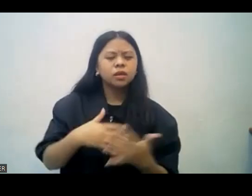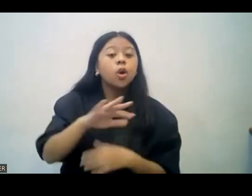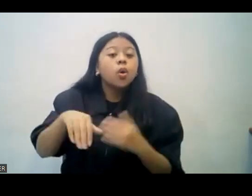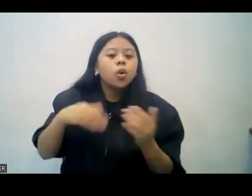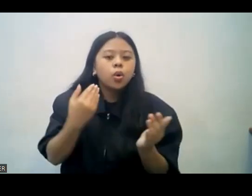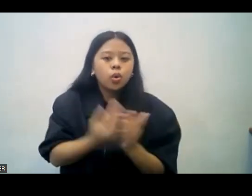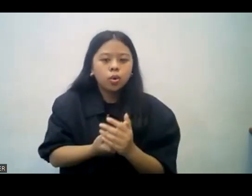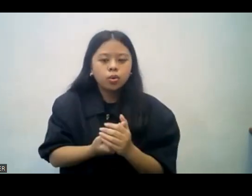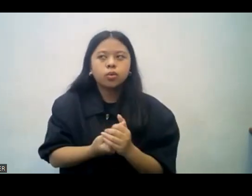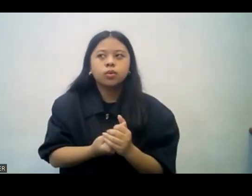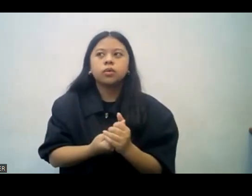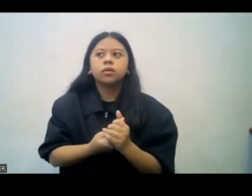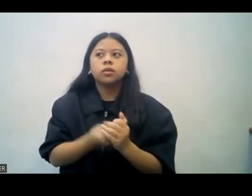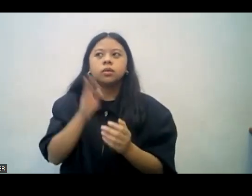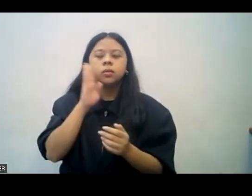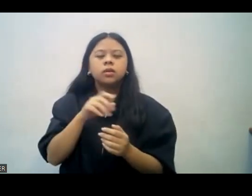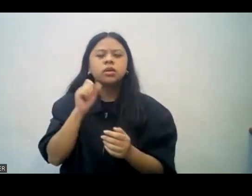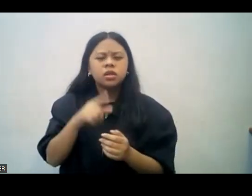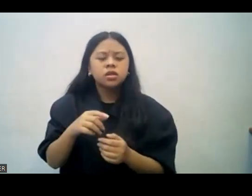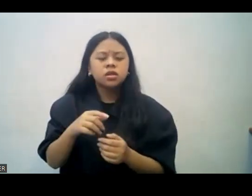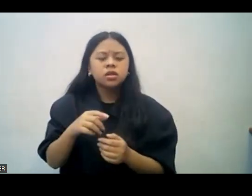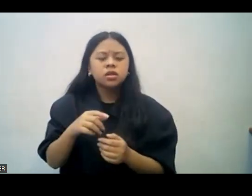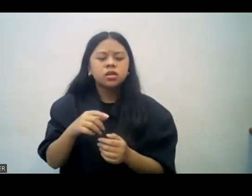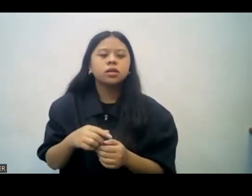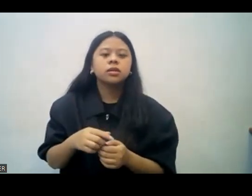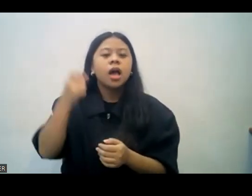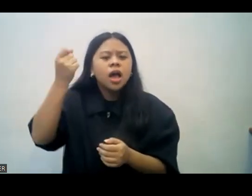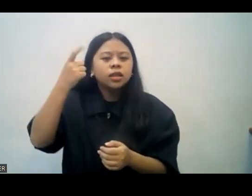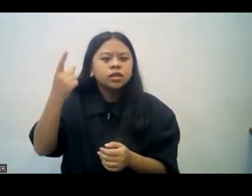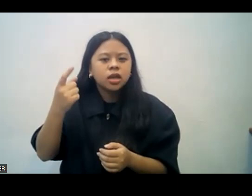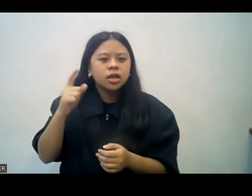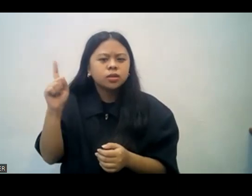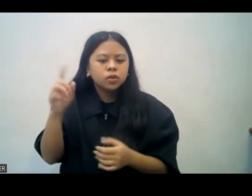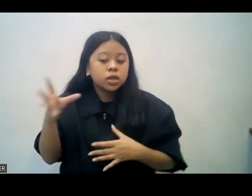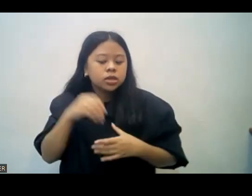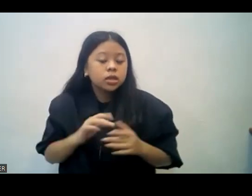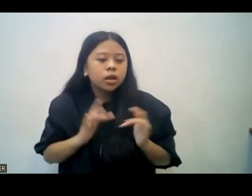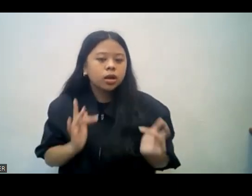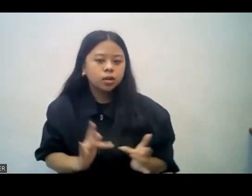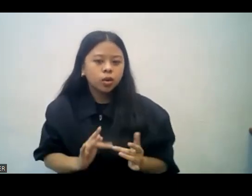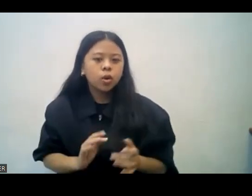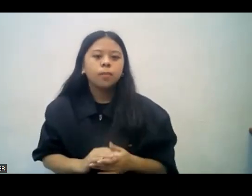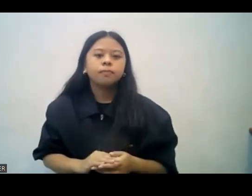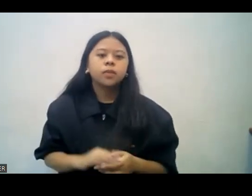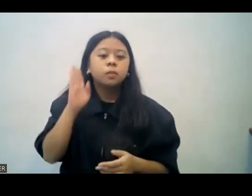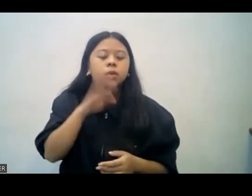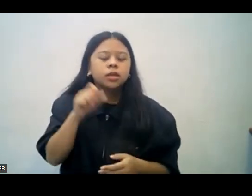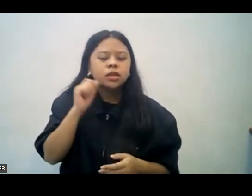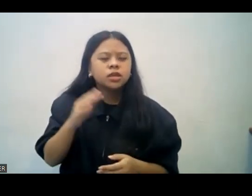sila ay nakakaunawa ng meron sa aking puso. Everyone understand how much I sorrowful about their